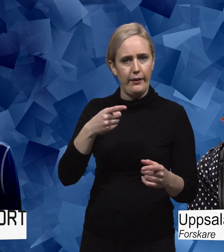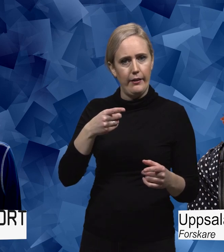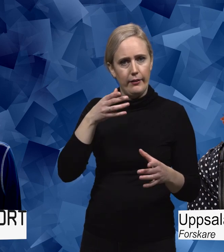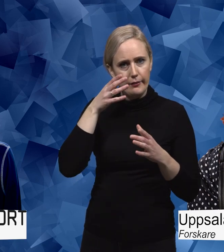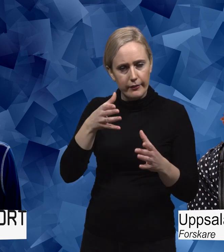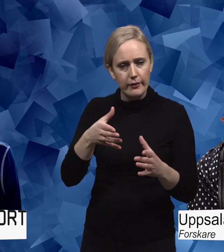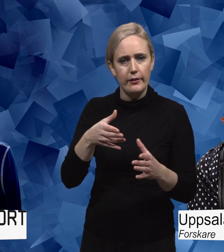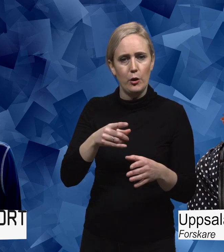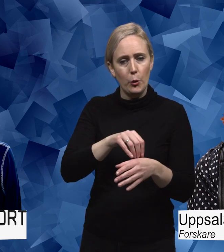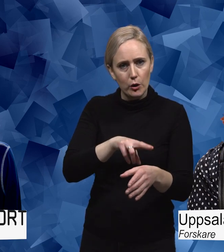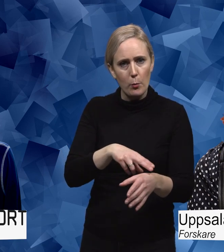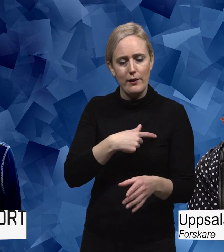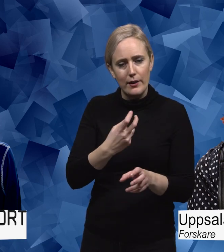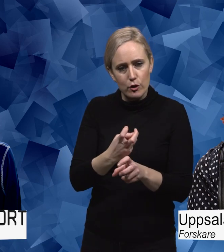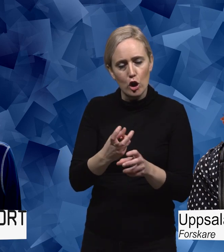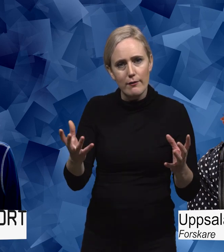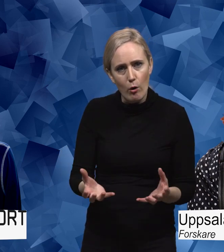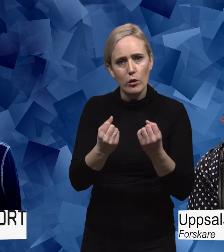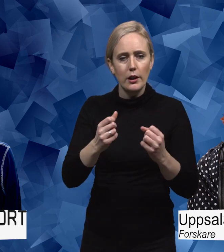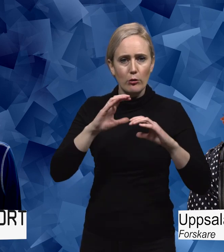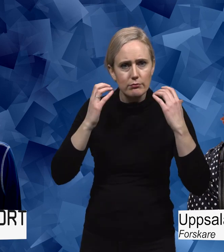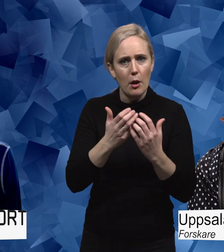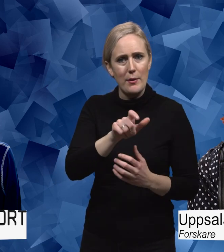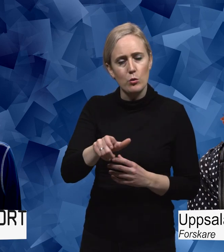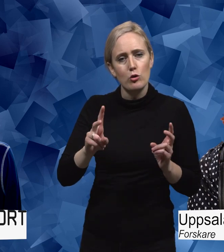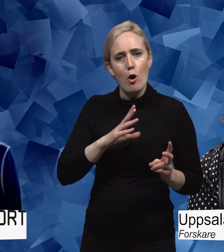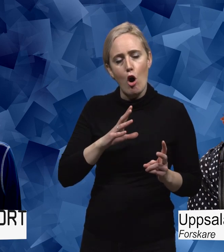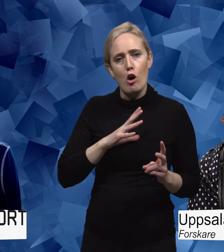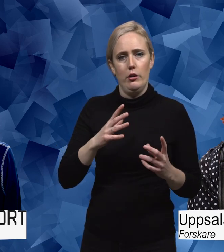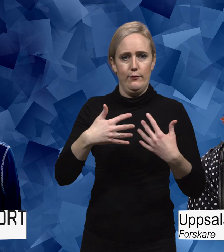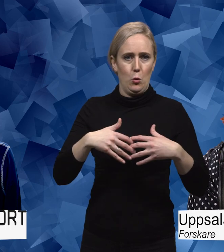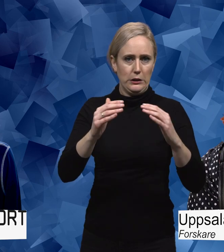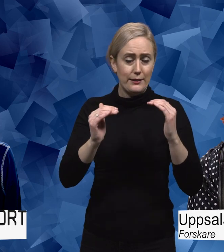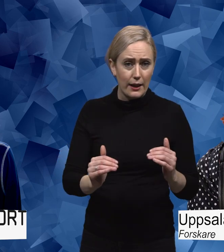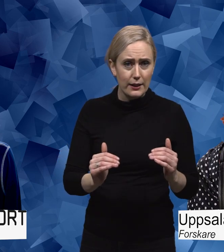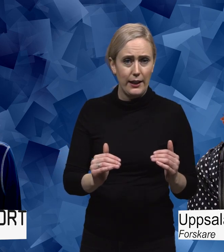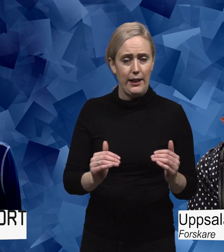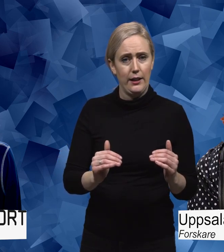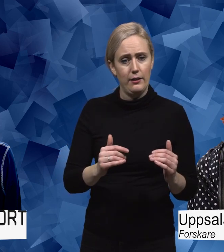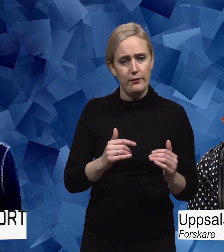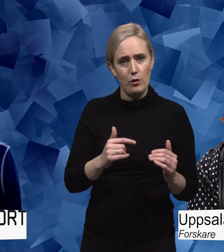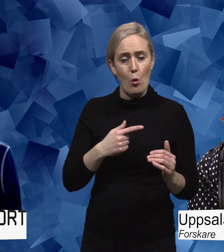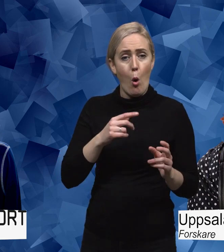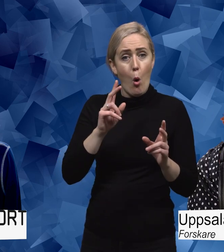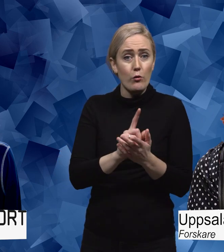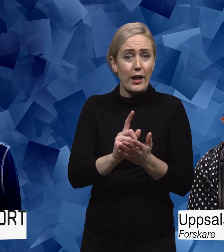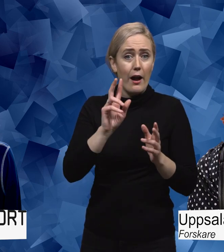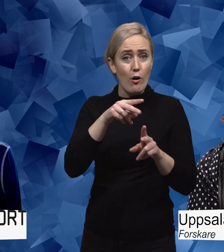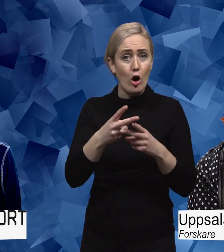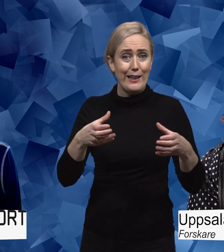är bättre på att fånga upp och även ta hand om personer som lever med funktionsnedsättningar. Och att de ofta går i varliga klasser. Men jag skulle vilja veta hur